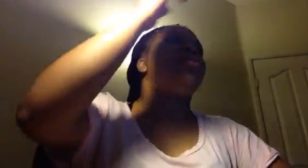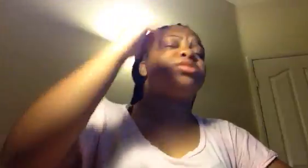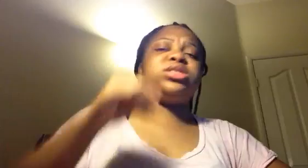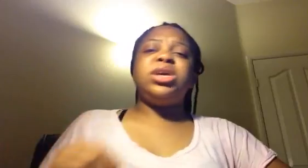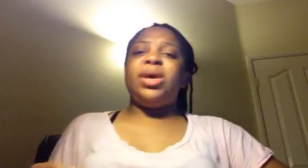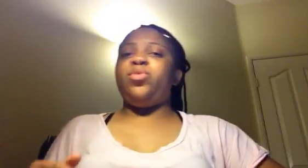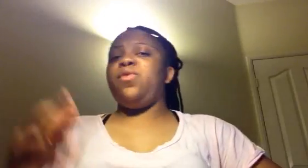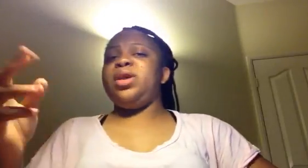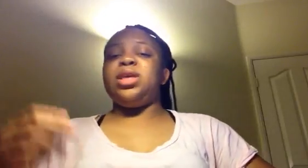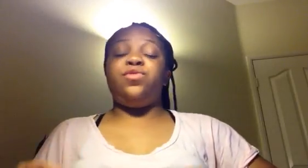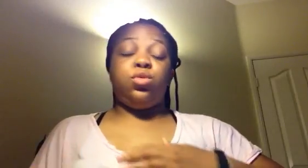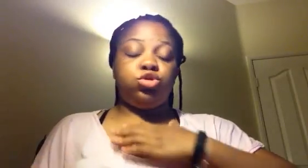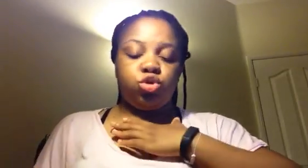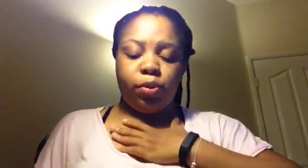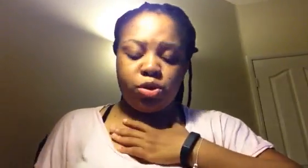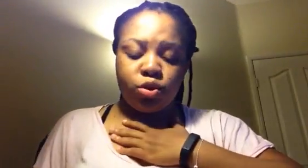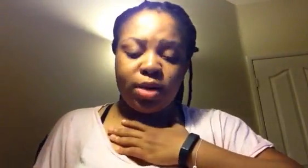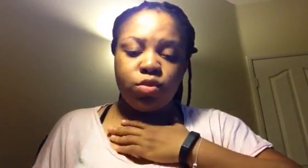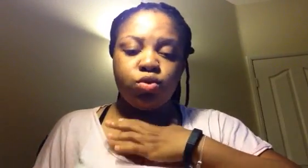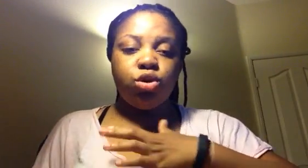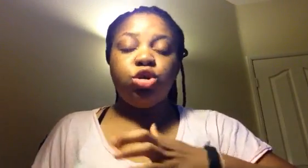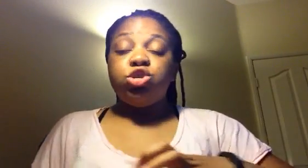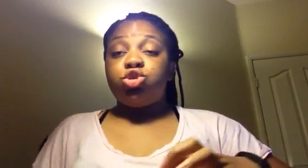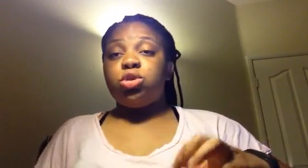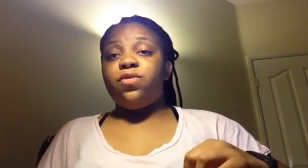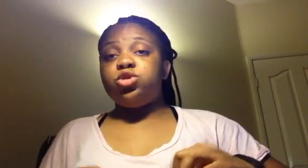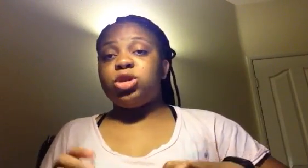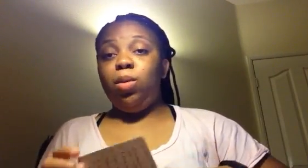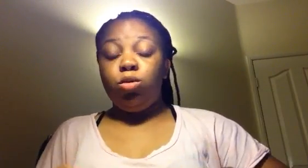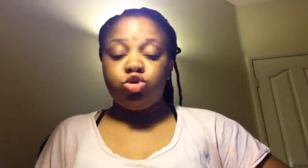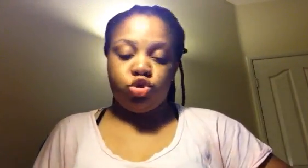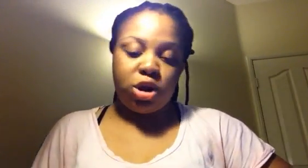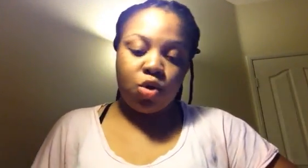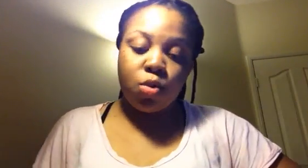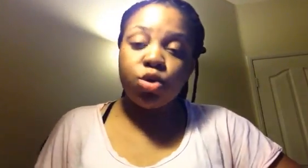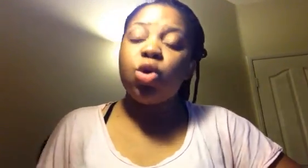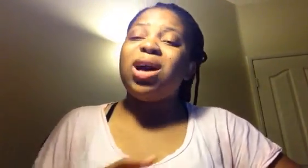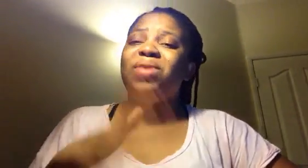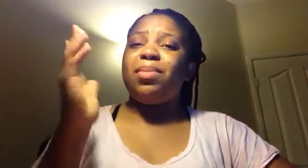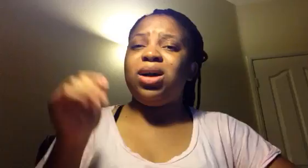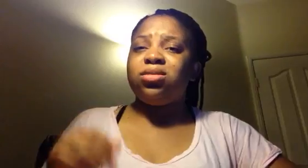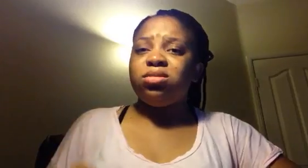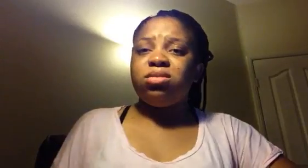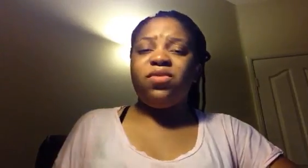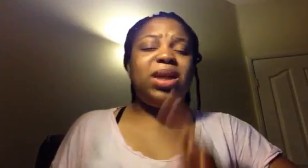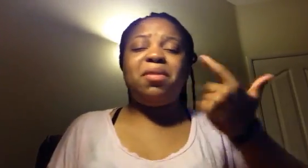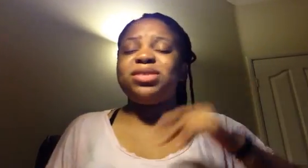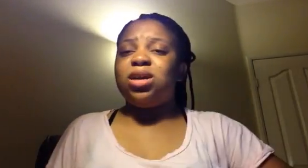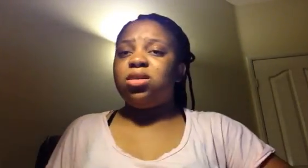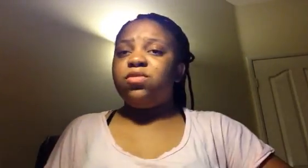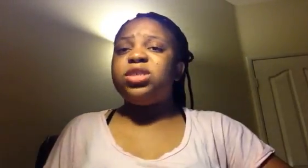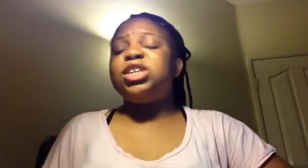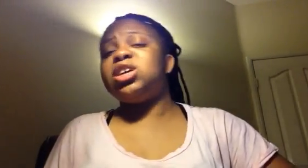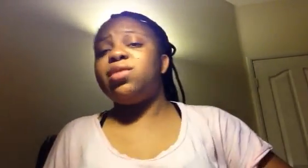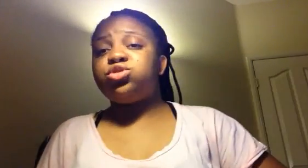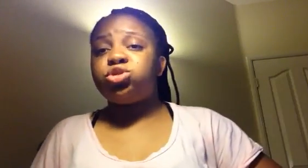la Russie. Et puis, on fait l'interview. Je représente le Cameroun. Je suis un enfant du Cameroun. Je suis un en commando. Ah, va là-bas. Va là-bas avec ça. Vous exagerez. Il autre chose.